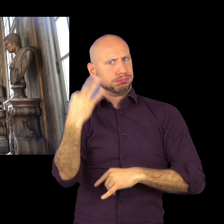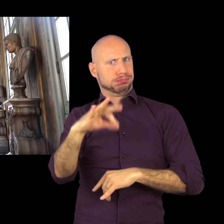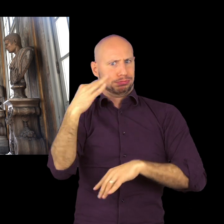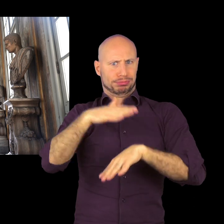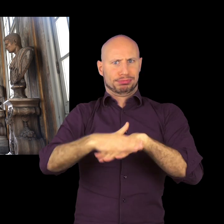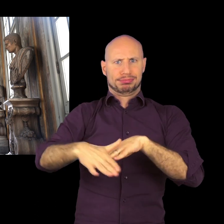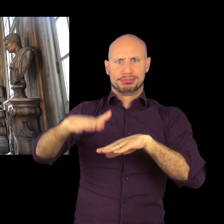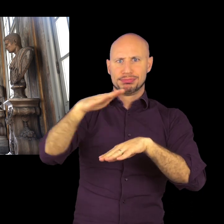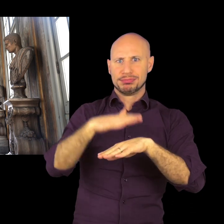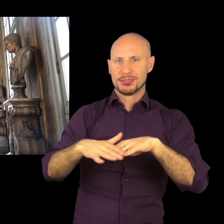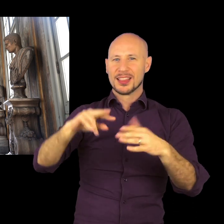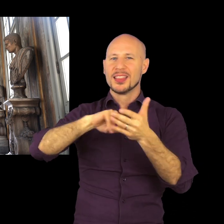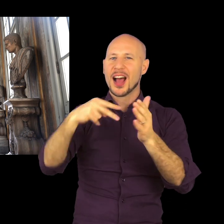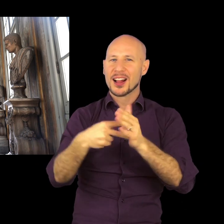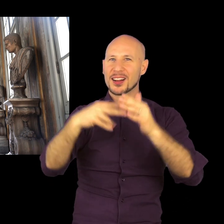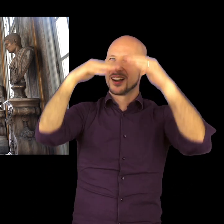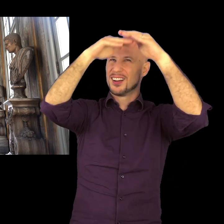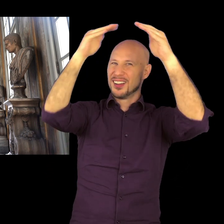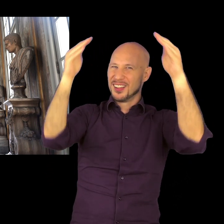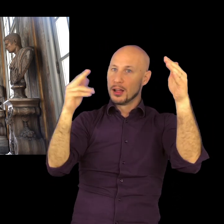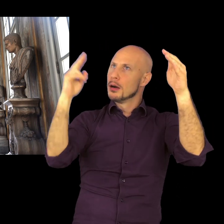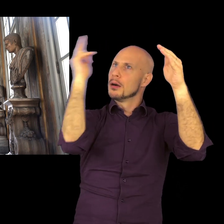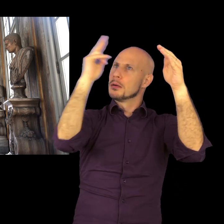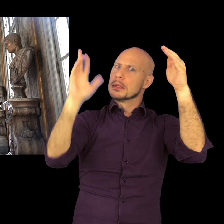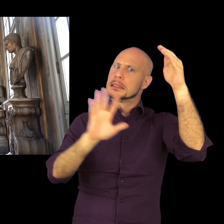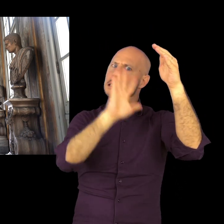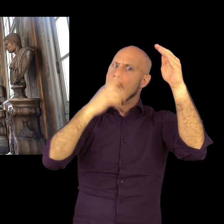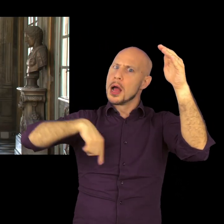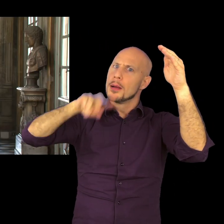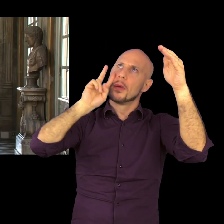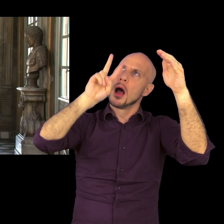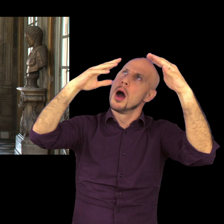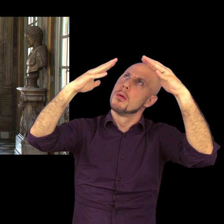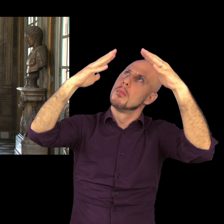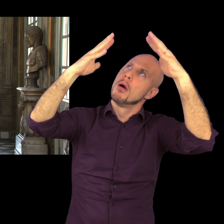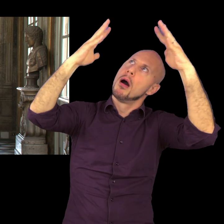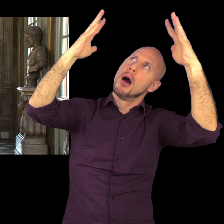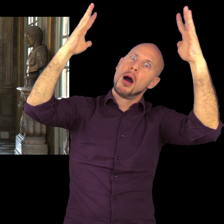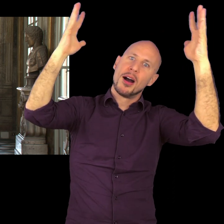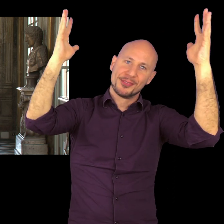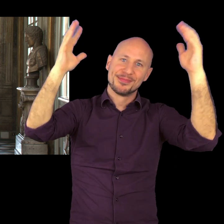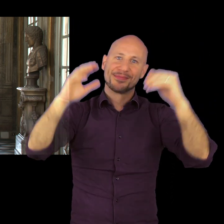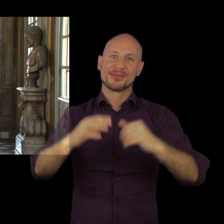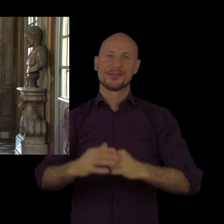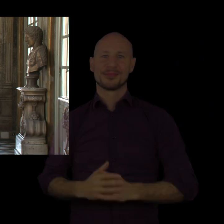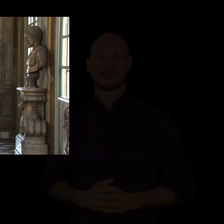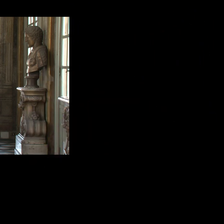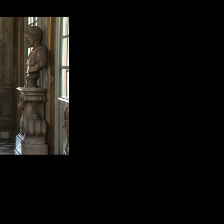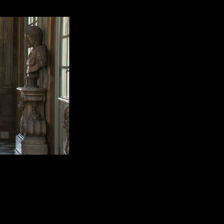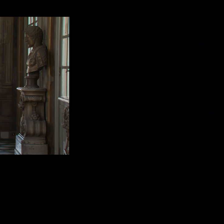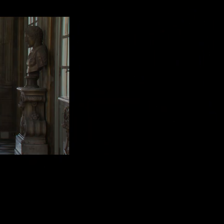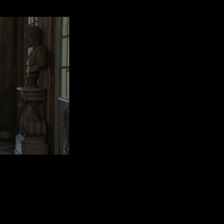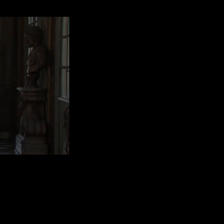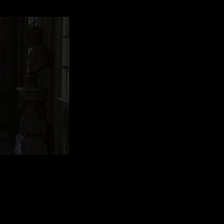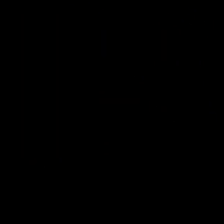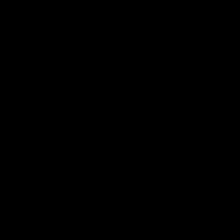sotto in su, quasi a far sembrare proprio come se Fetonte con il suo carro potesse effettivamente precipitare addosso a noi che lo